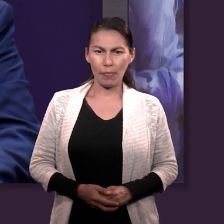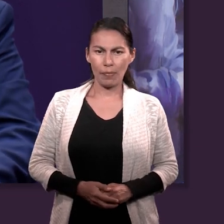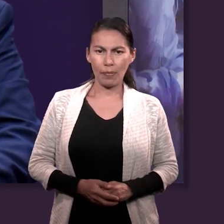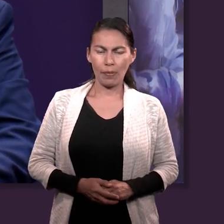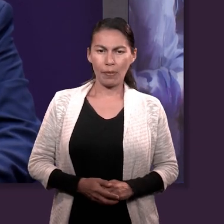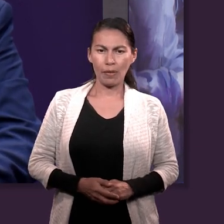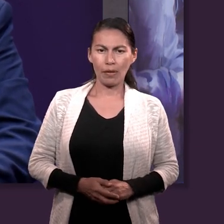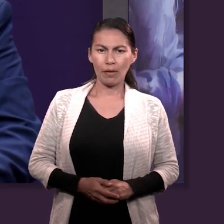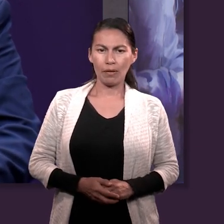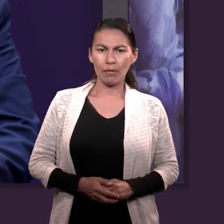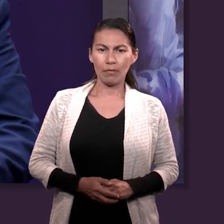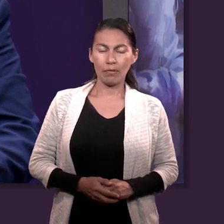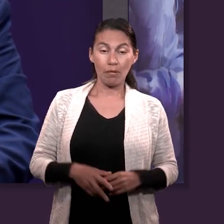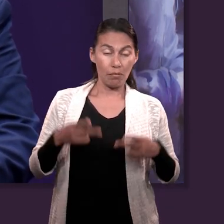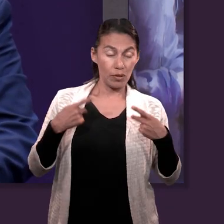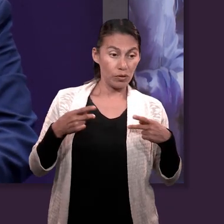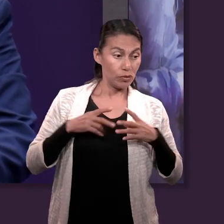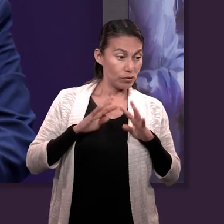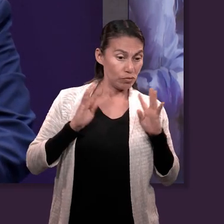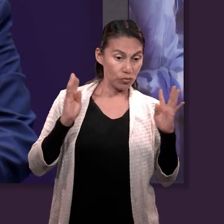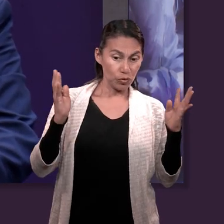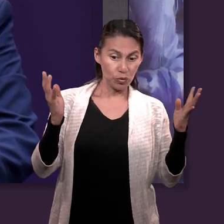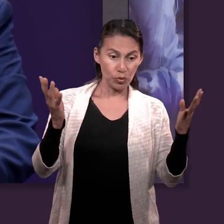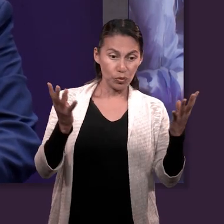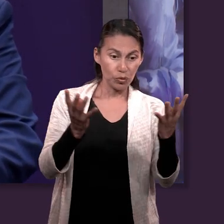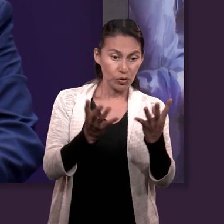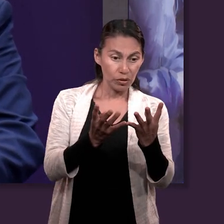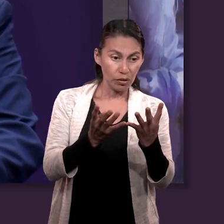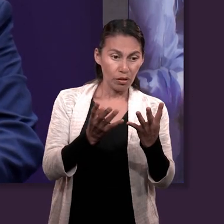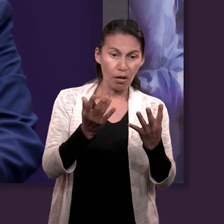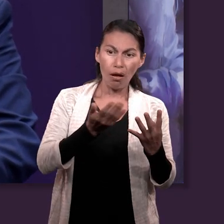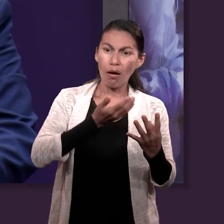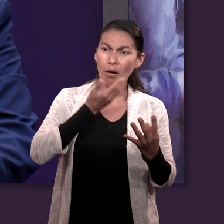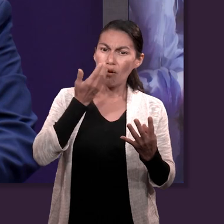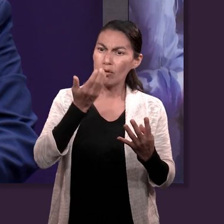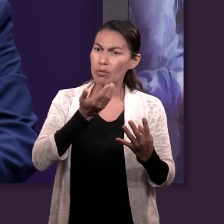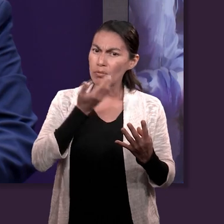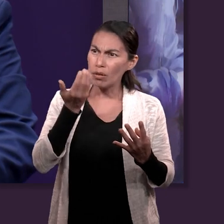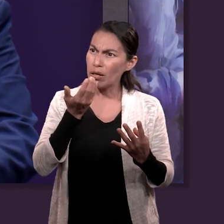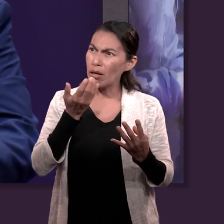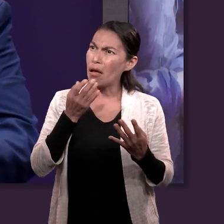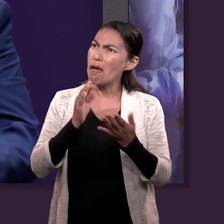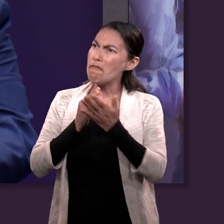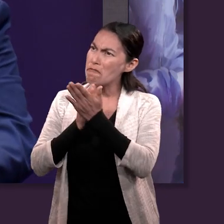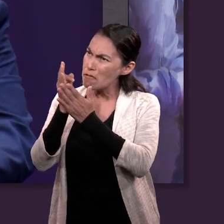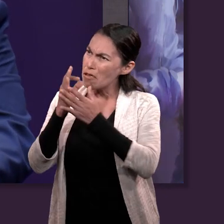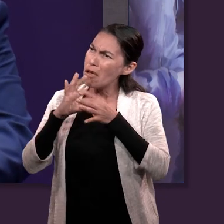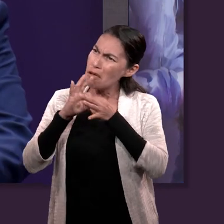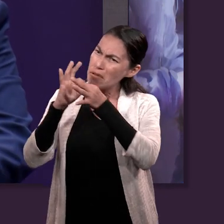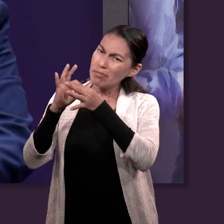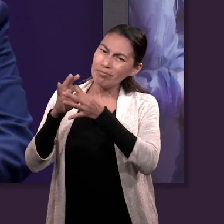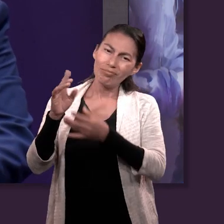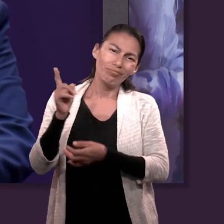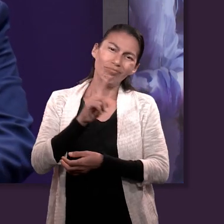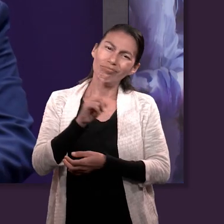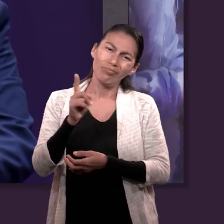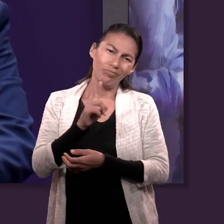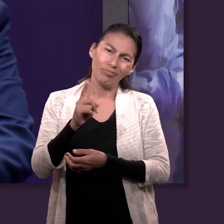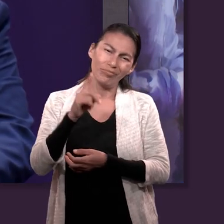que nuestro entorno, nuestra sociedad no está acostumbrada a recompensar este tipo de actitudes. De hecho,